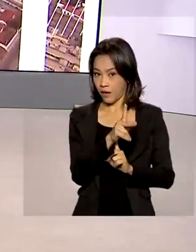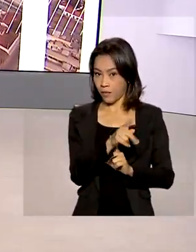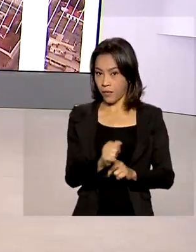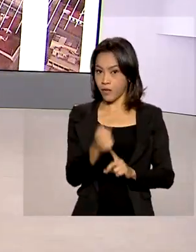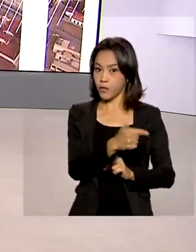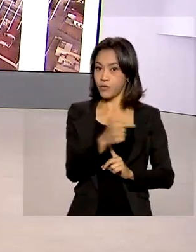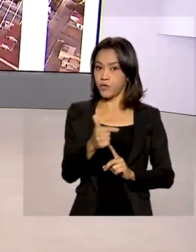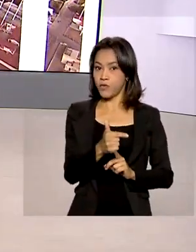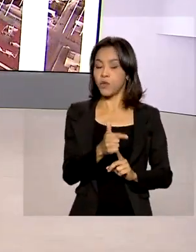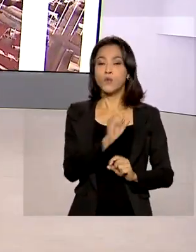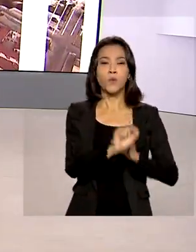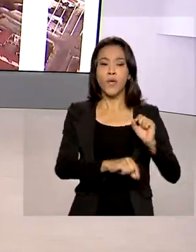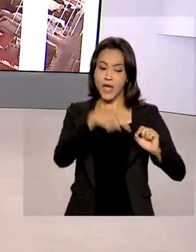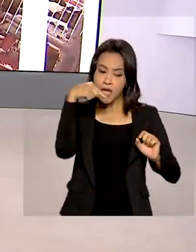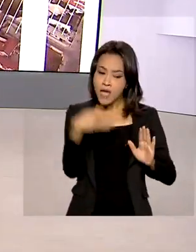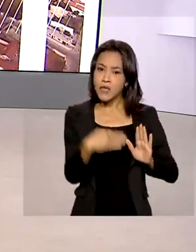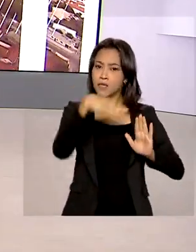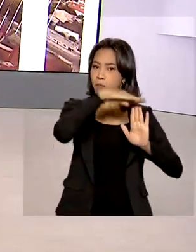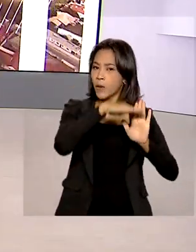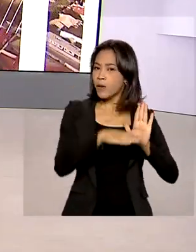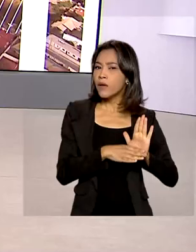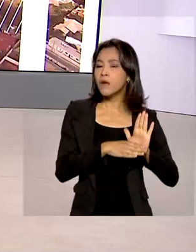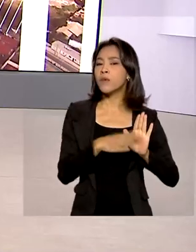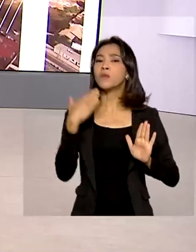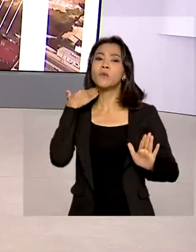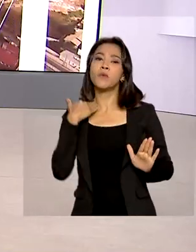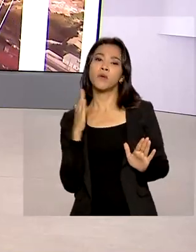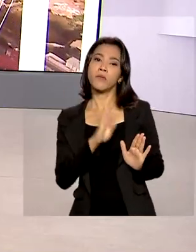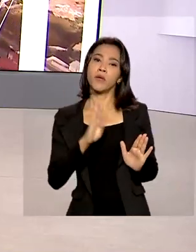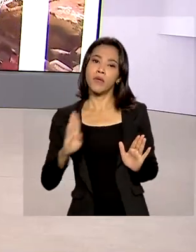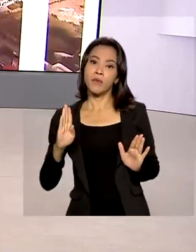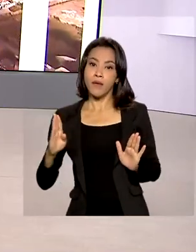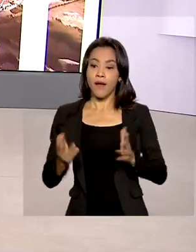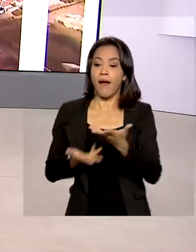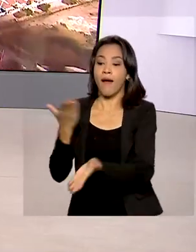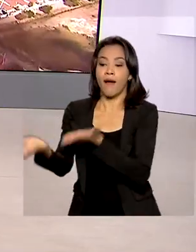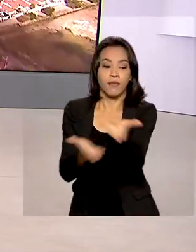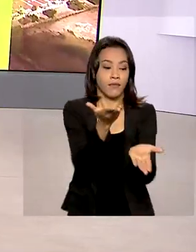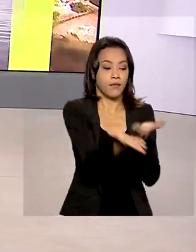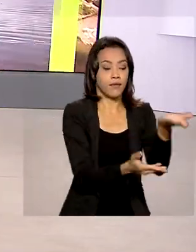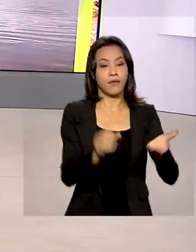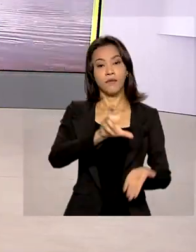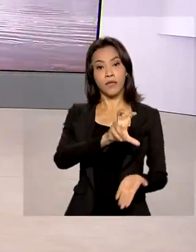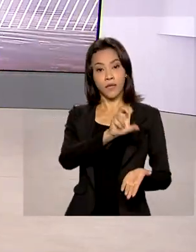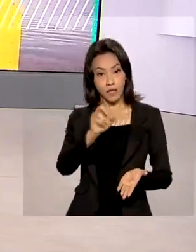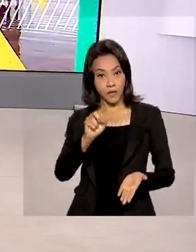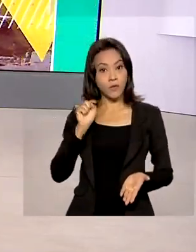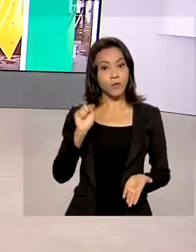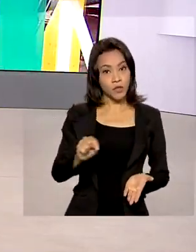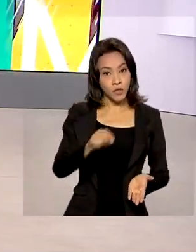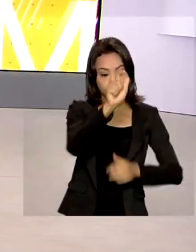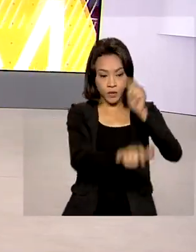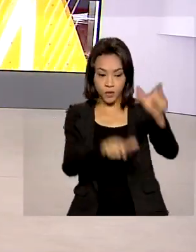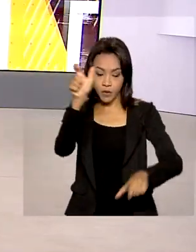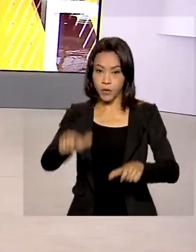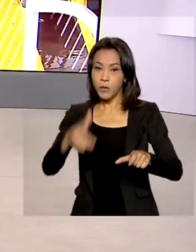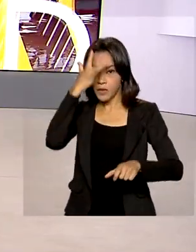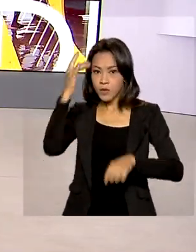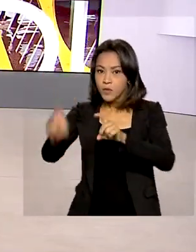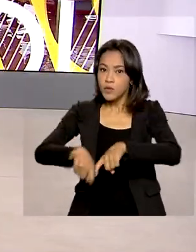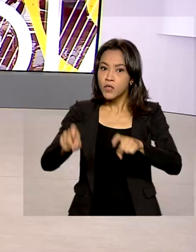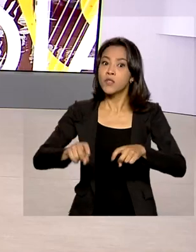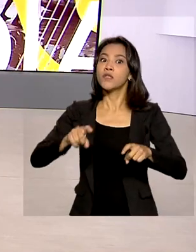expectativa é de que o programa do Banco do Brasil atenda 500 mil produtores rurais e gere 1 bilhão e 500